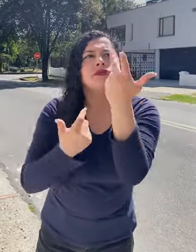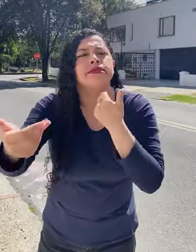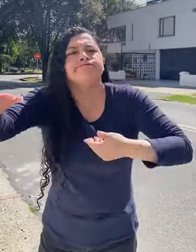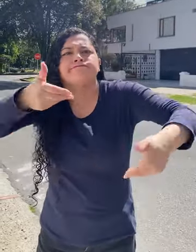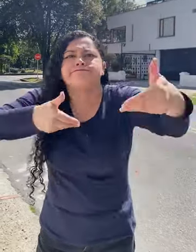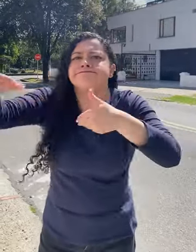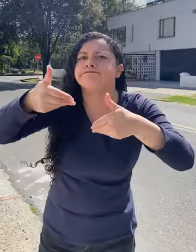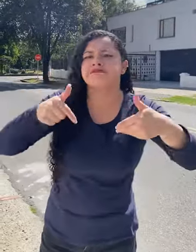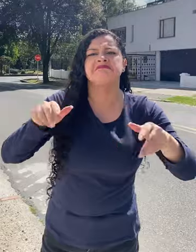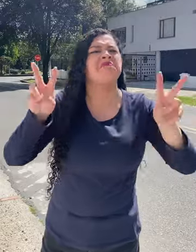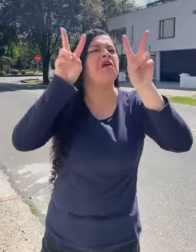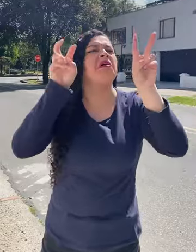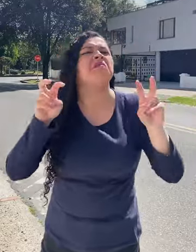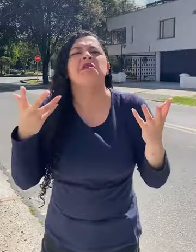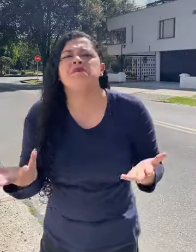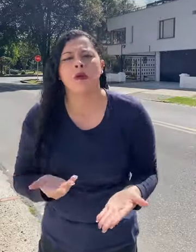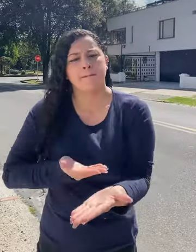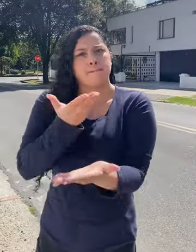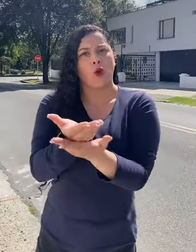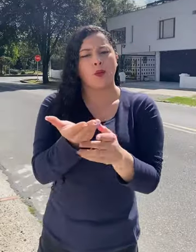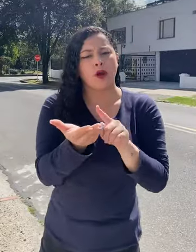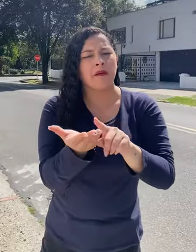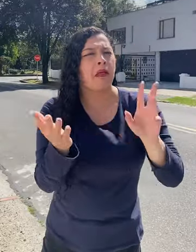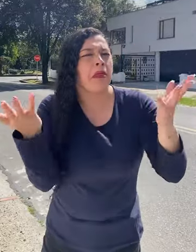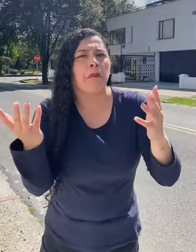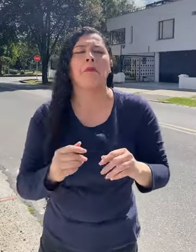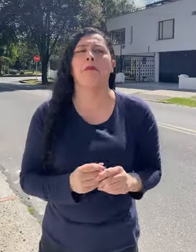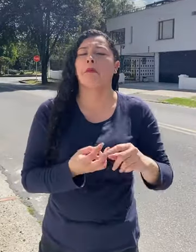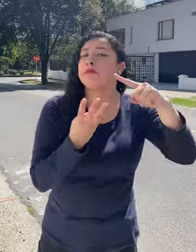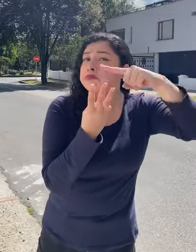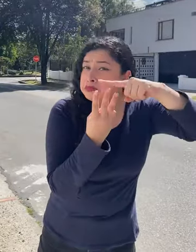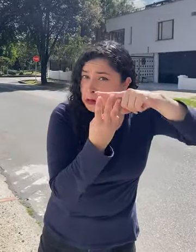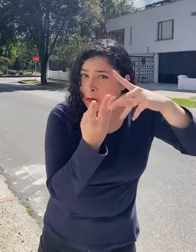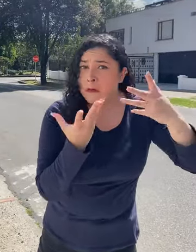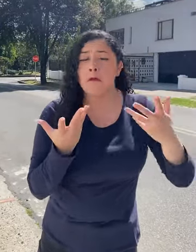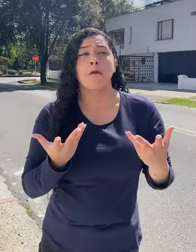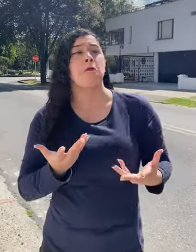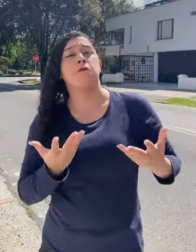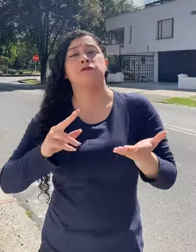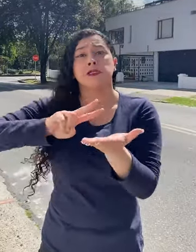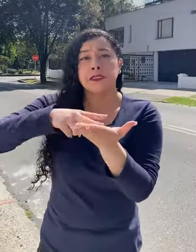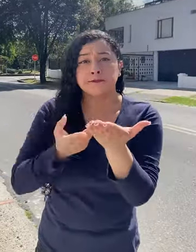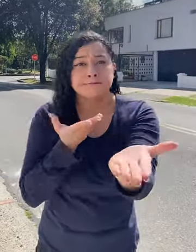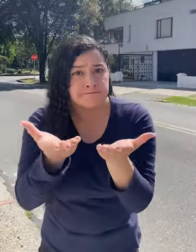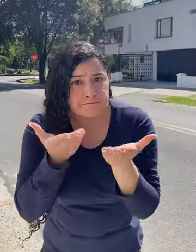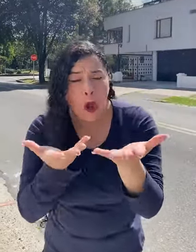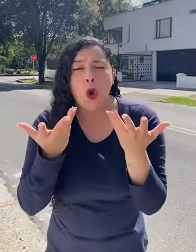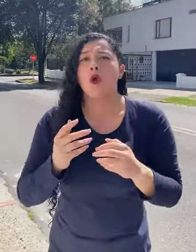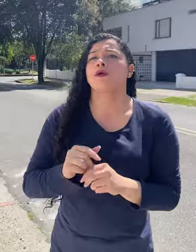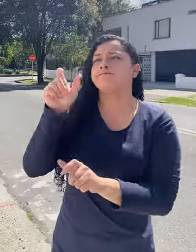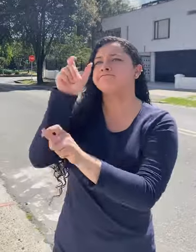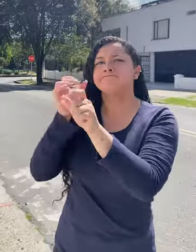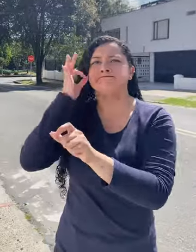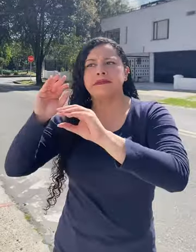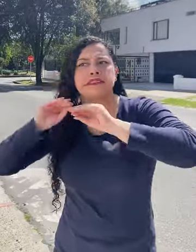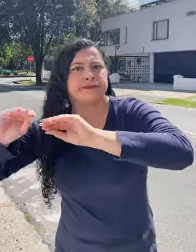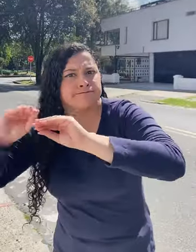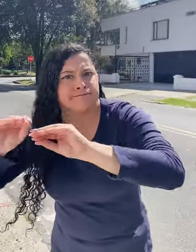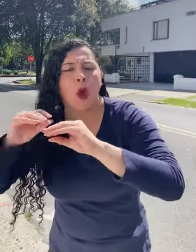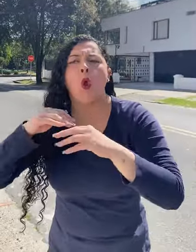torno a los diferentes temas que trataremos. También nos pueden hacer sus propuestas sobre la licencia de conducir, los servicios de interpretación, la enseñanza de la lengua de señas por